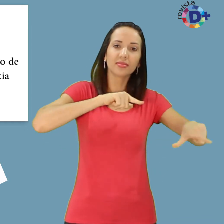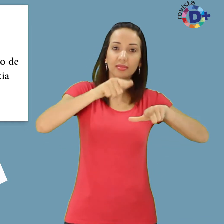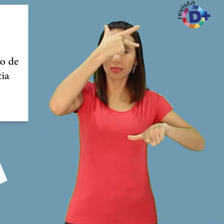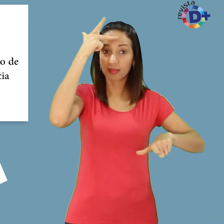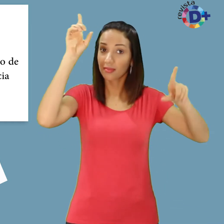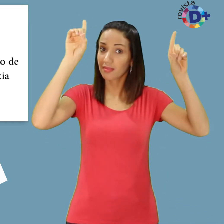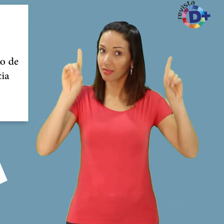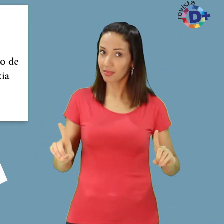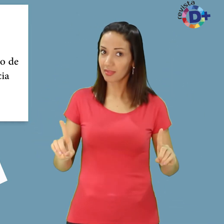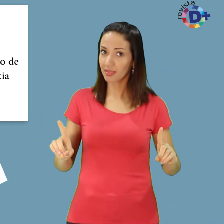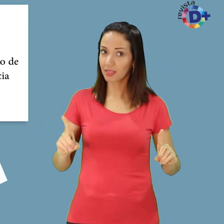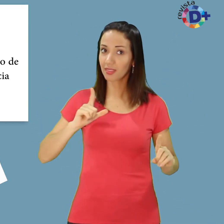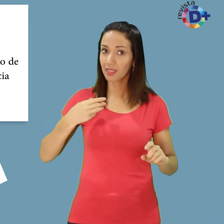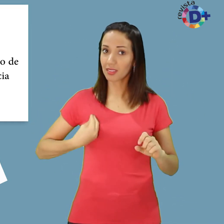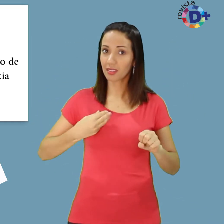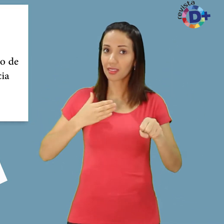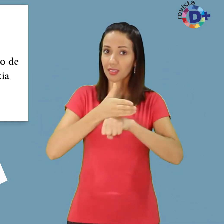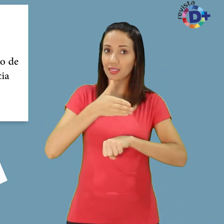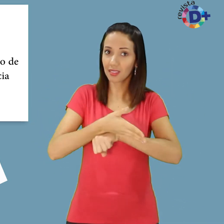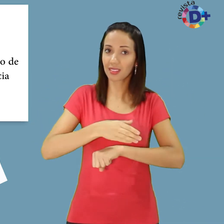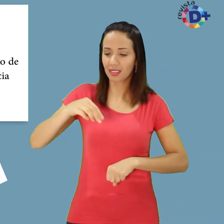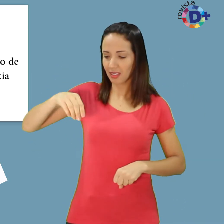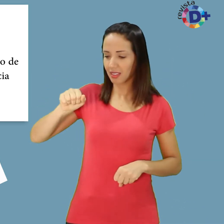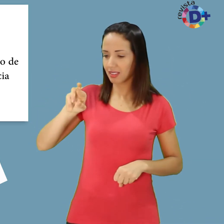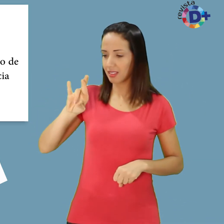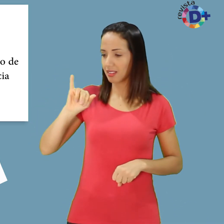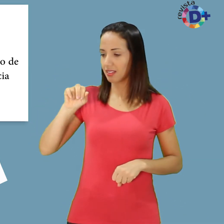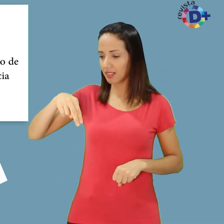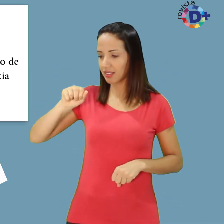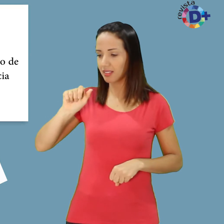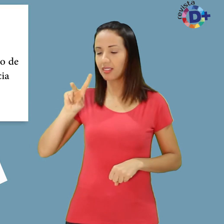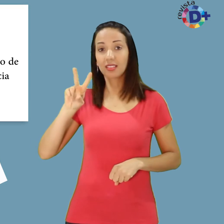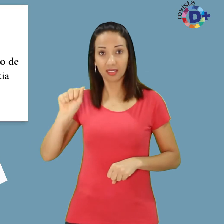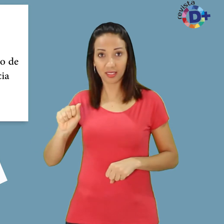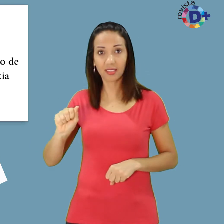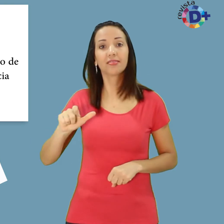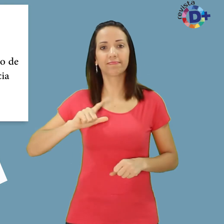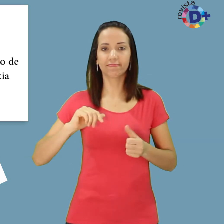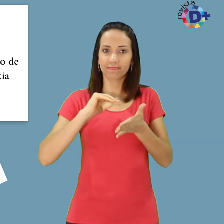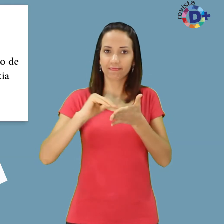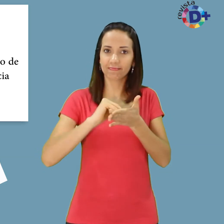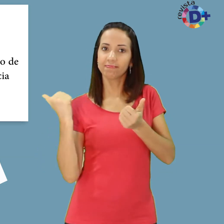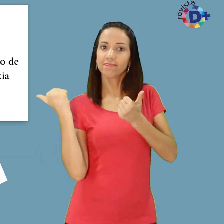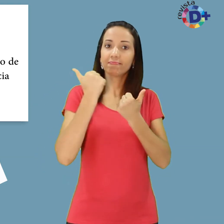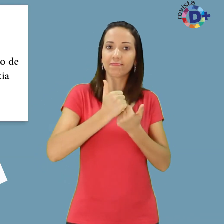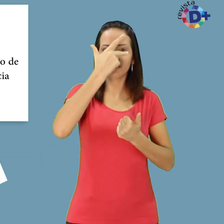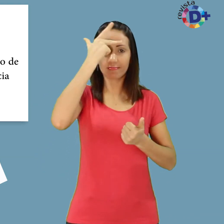Deficiência Participante Marina Alva Cruz Secretária Adjunta da Secretaria da Pessoa com